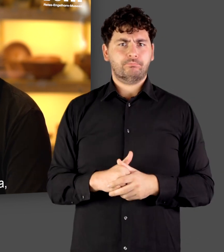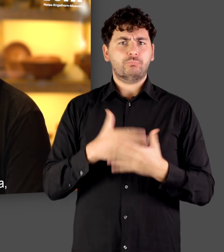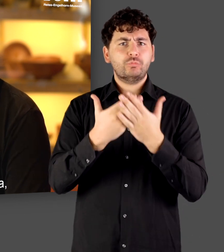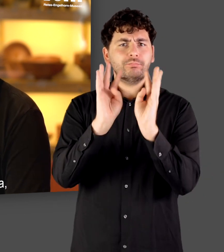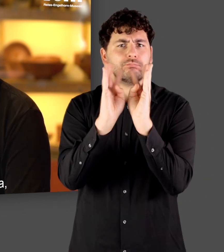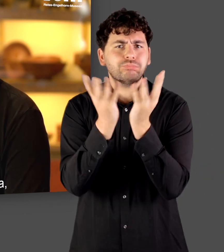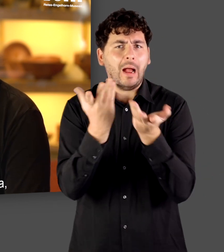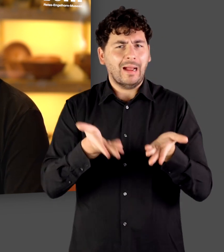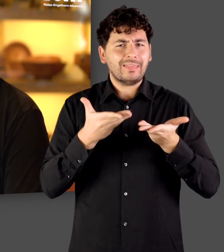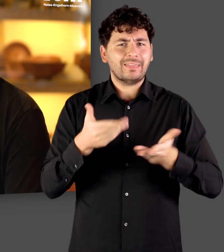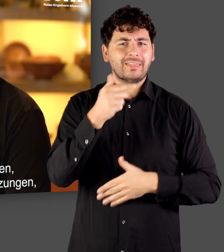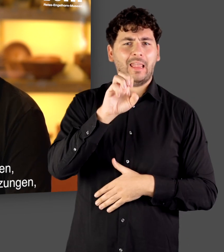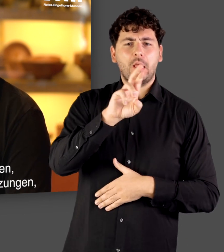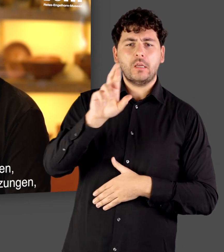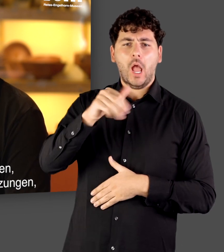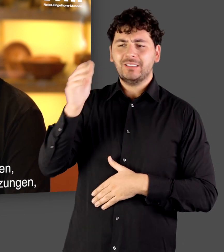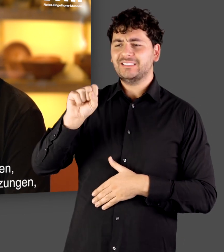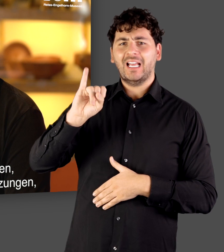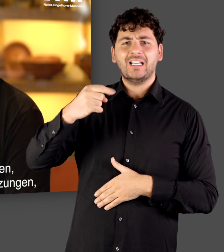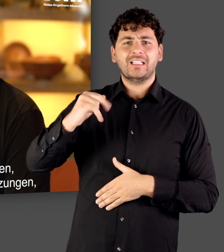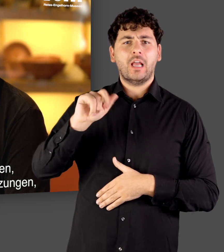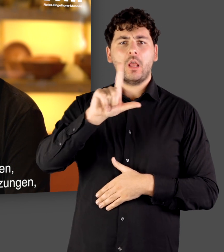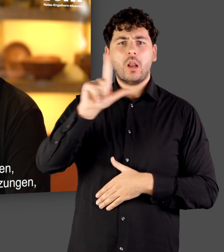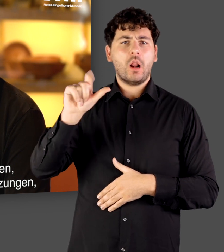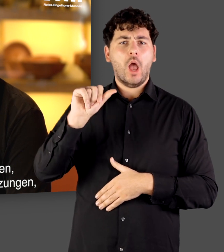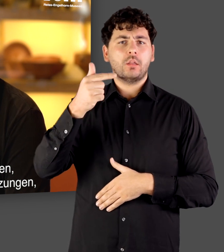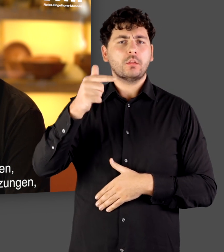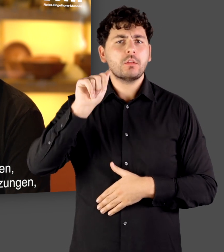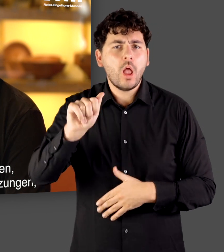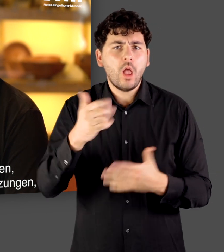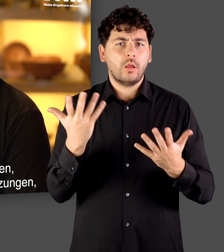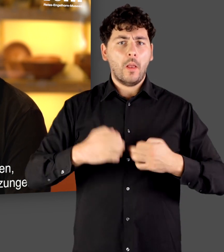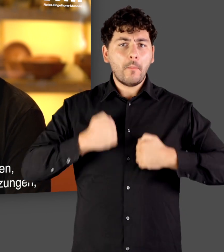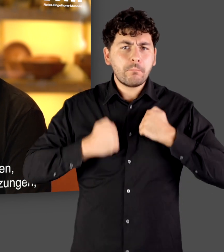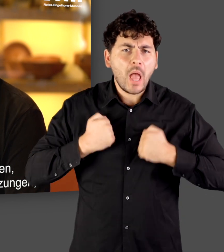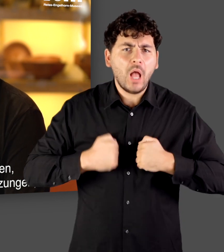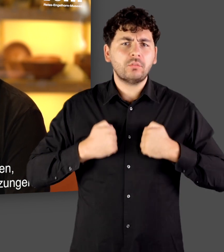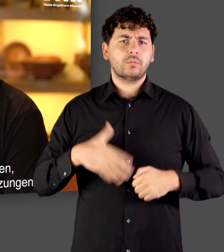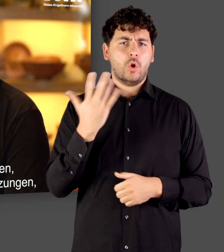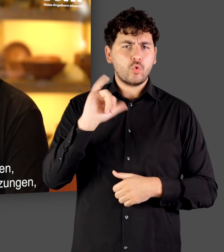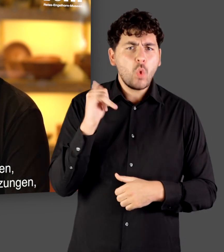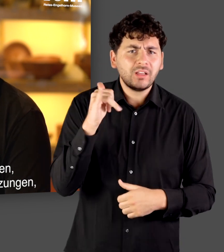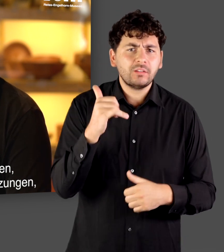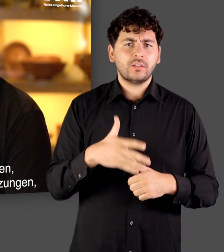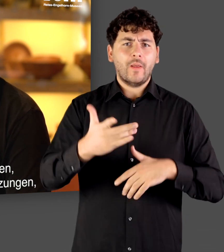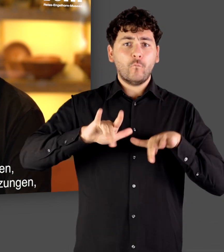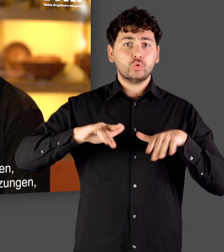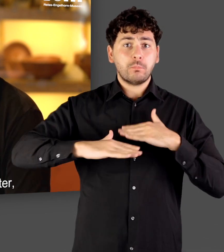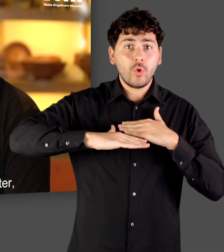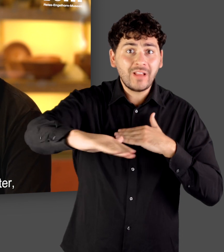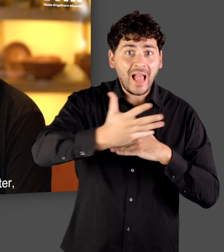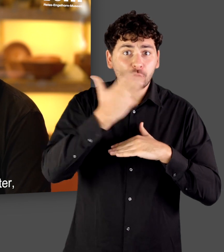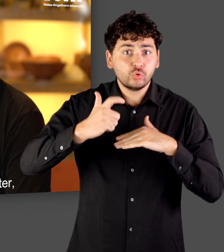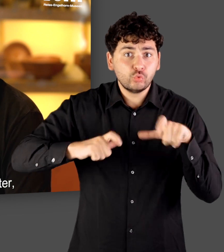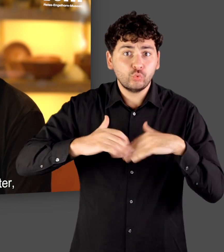dem sogenannten Terres Inglater, bis hin zu Bädern, Toilettenanlagen, Bädern auch ausgerüstet mit Fußbodenheizungen,